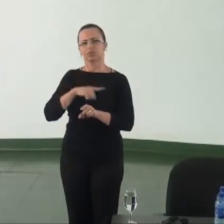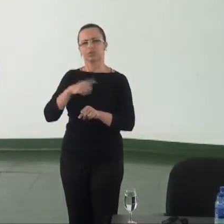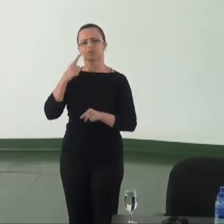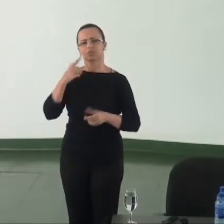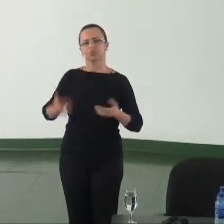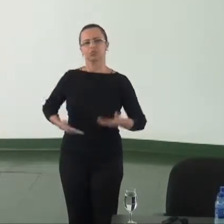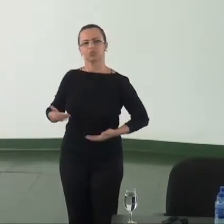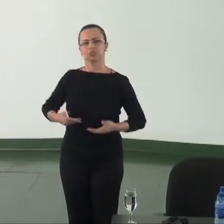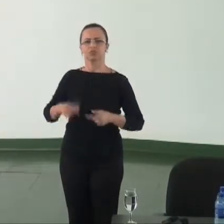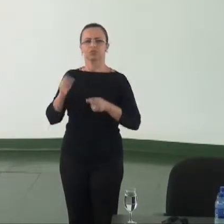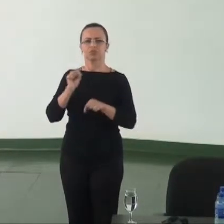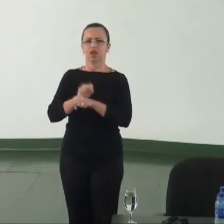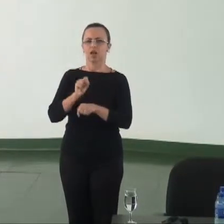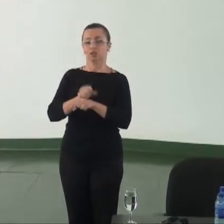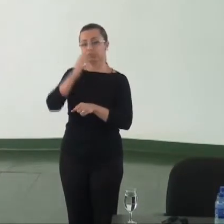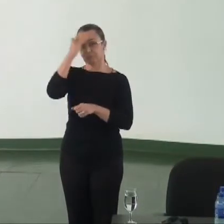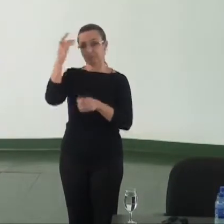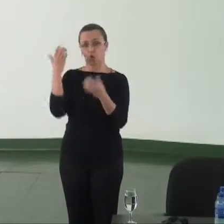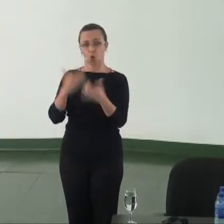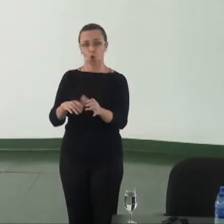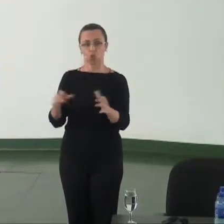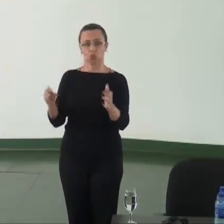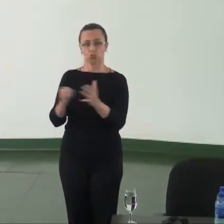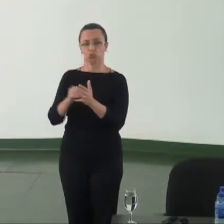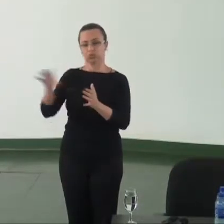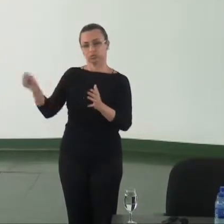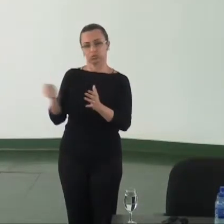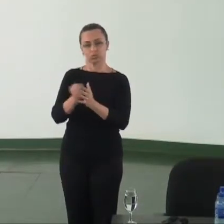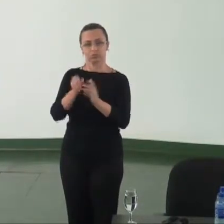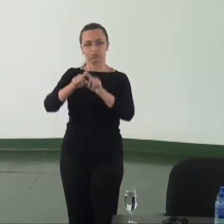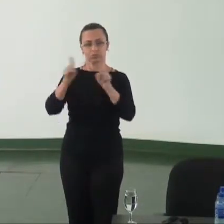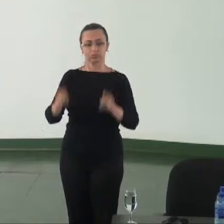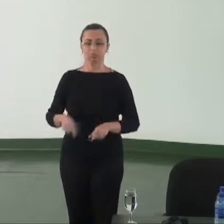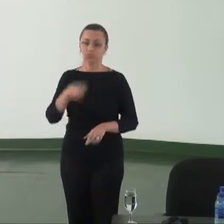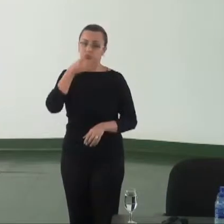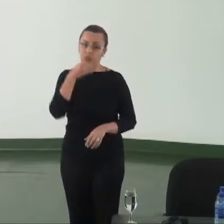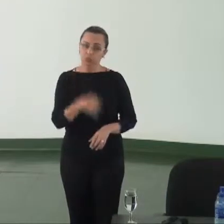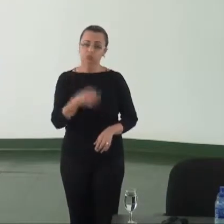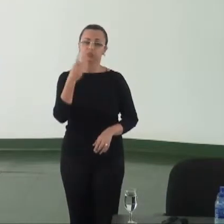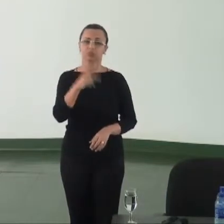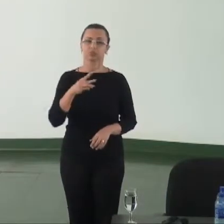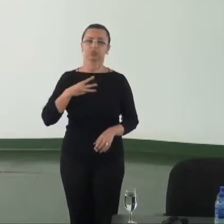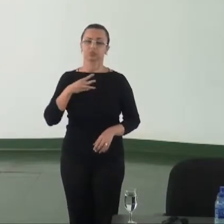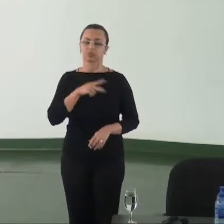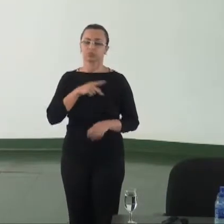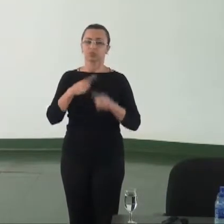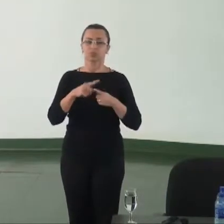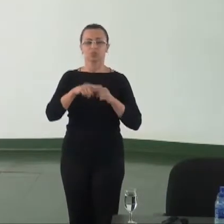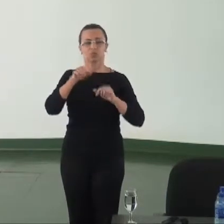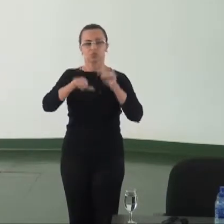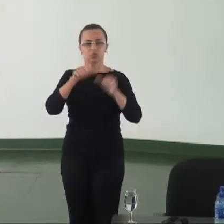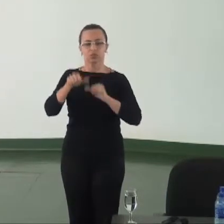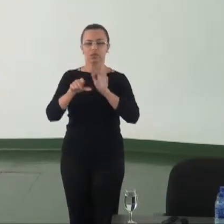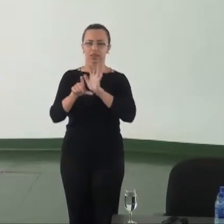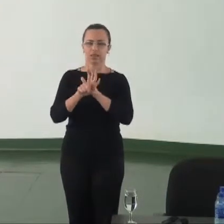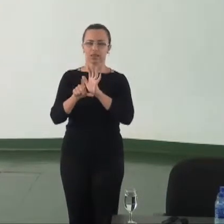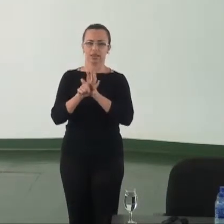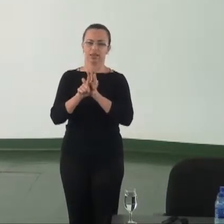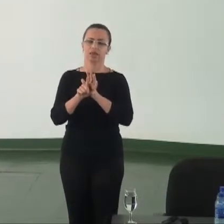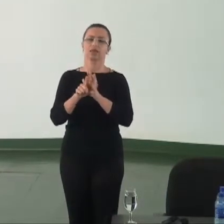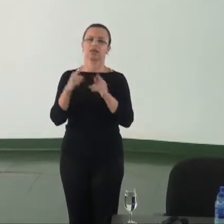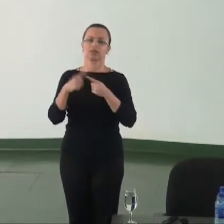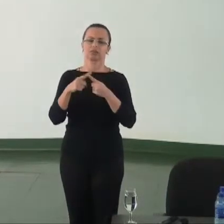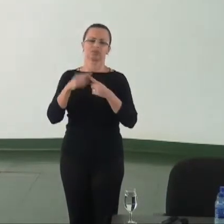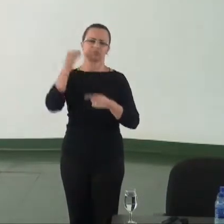realização de concursos para o quadro sugere-se que o MP faça indicações de alterações legislativas considerando a larga